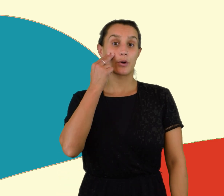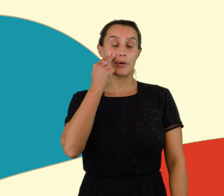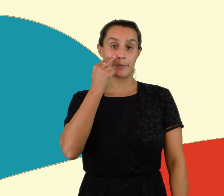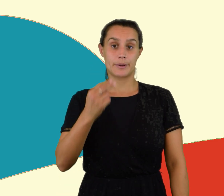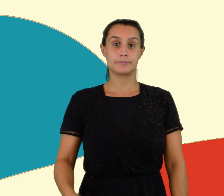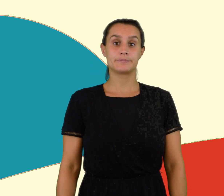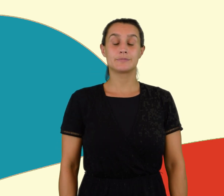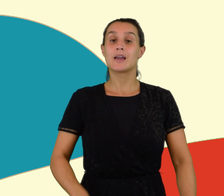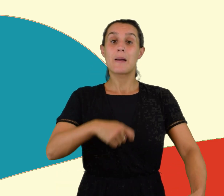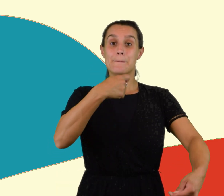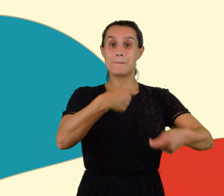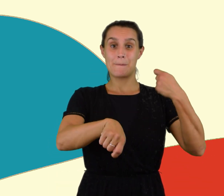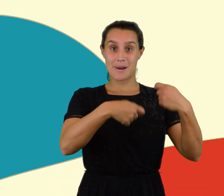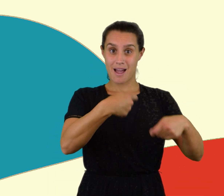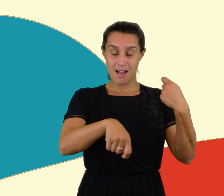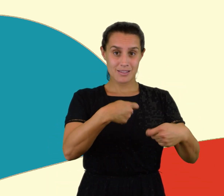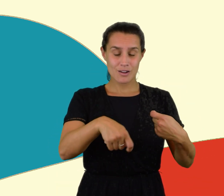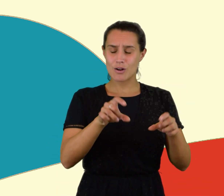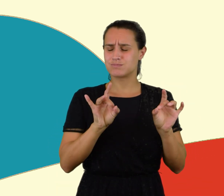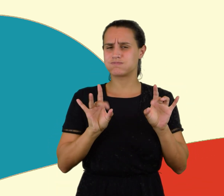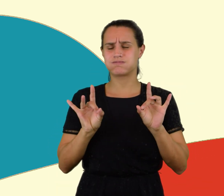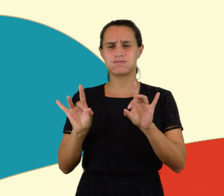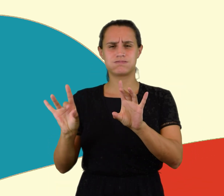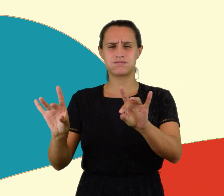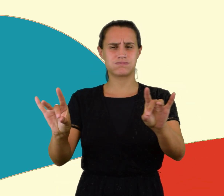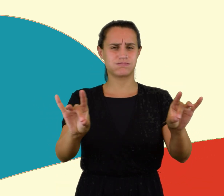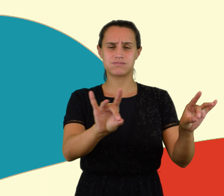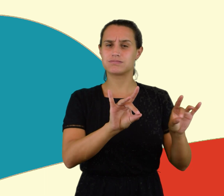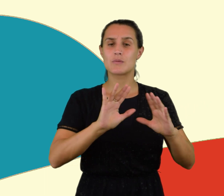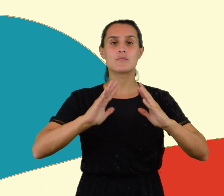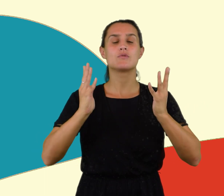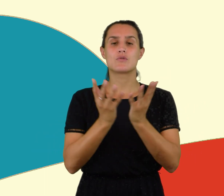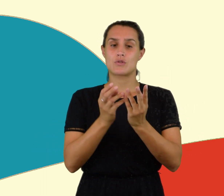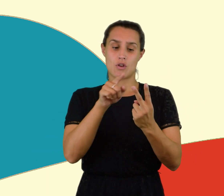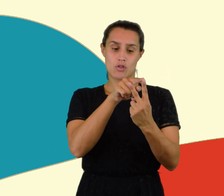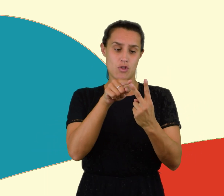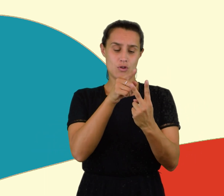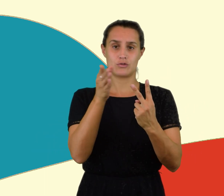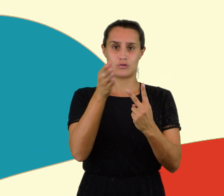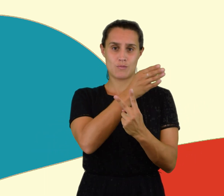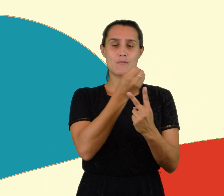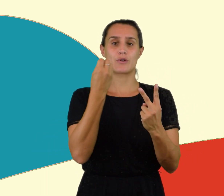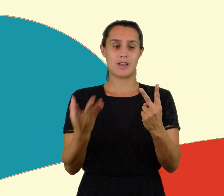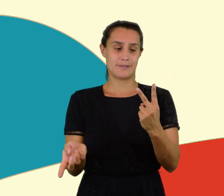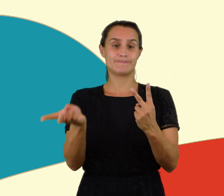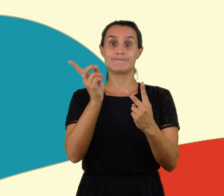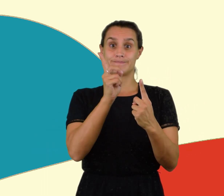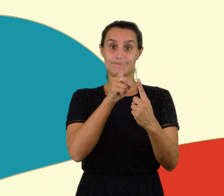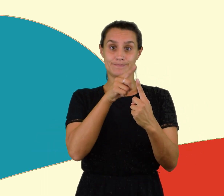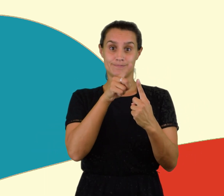Problema. Los plásticos son uno de los mayores contaminantes de nuestro mundo por dos motivos. El primero es que